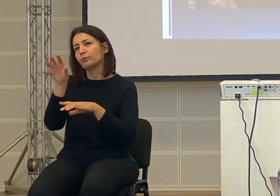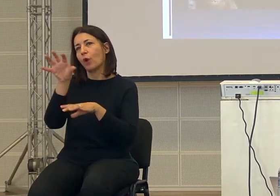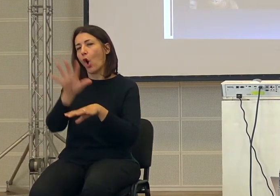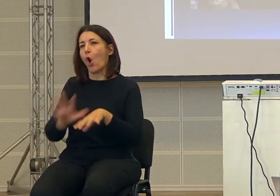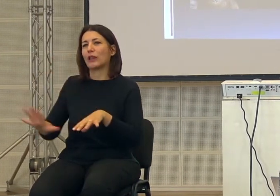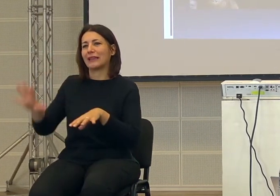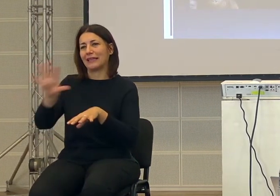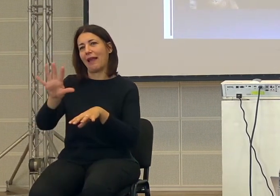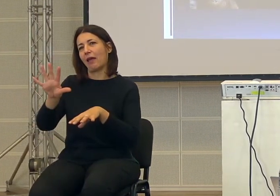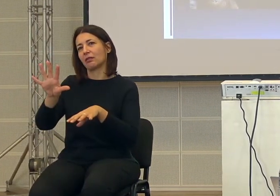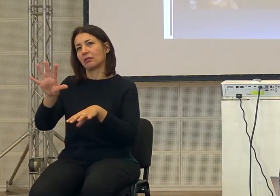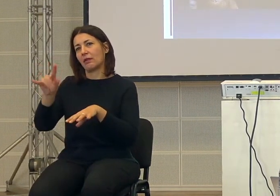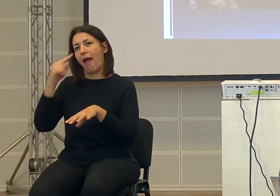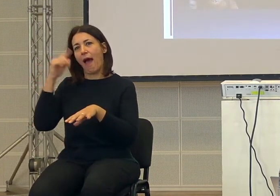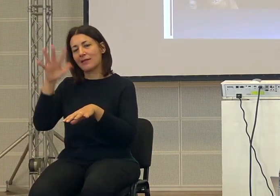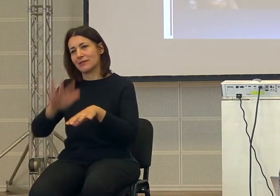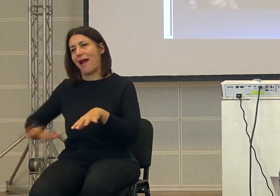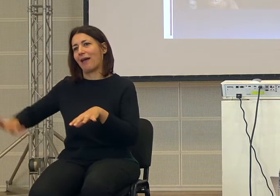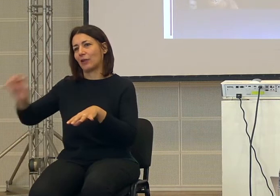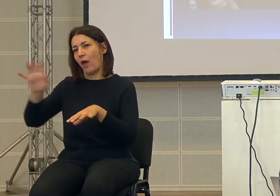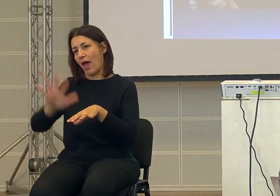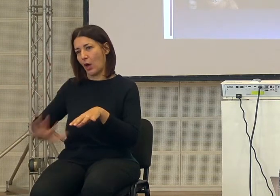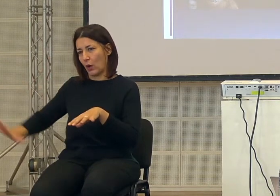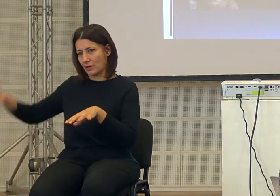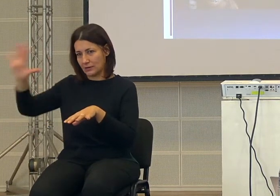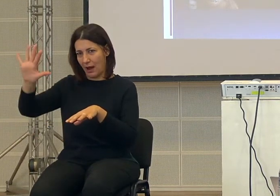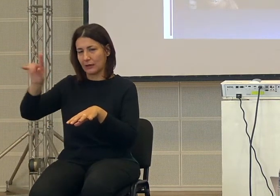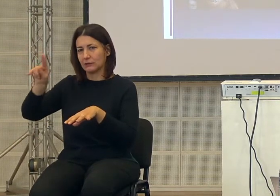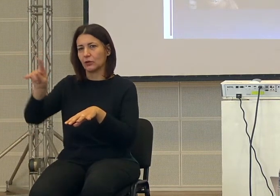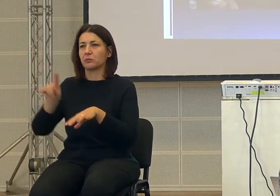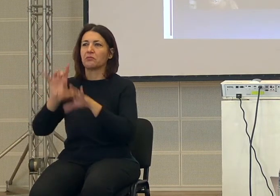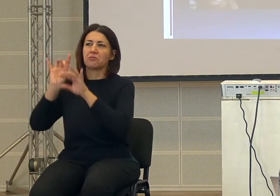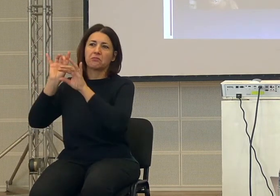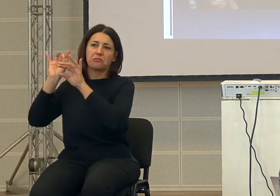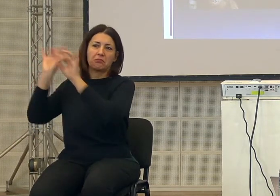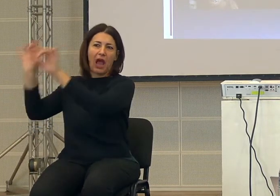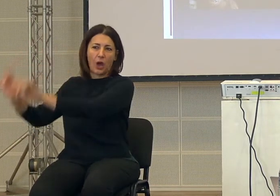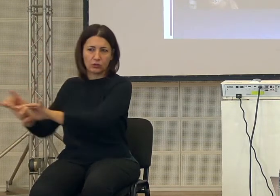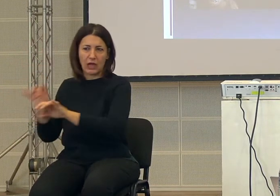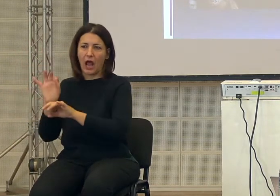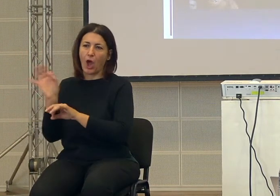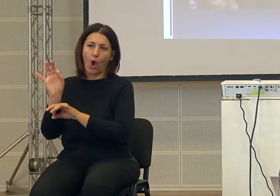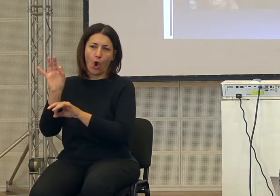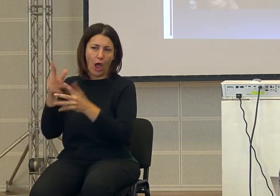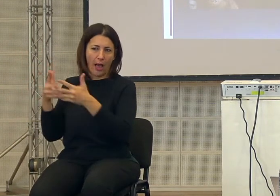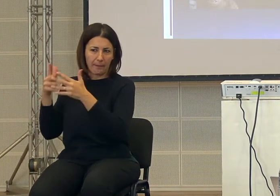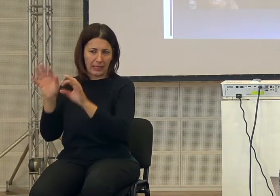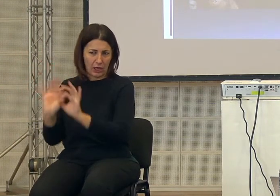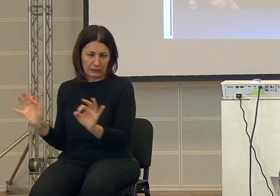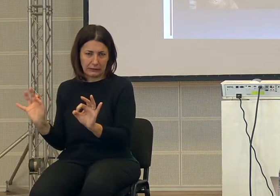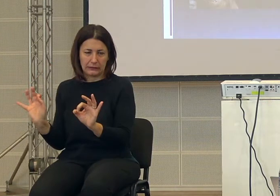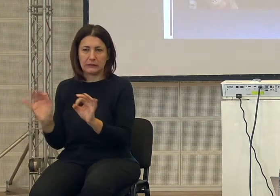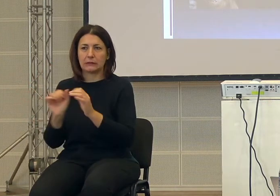asiatico, euro-asiatico, non arrivano né in Australia né in America. Cos'è, diciamo,